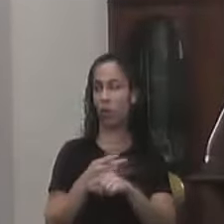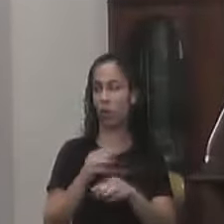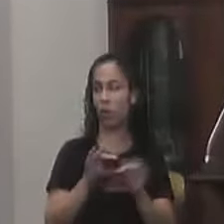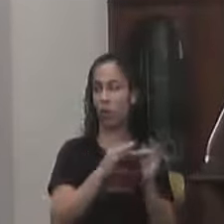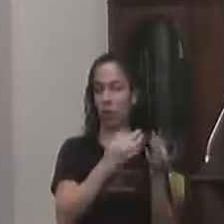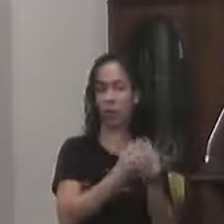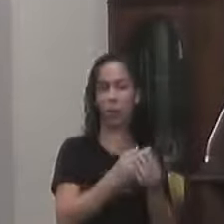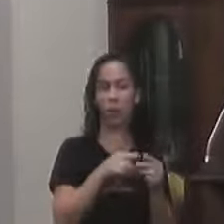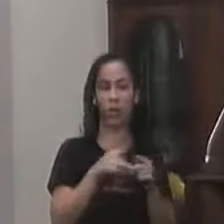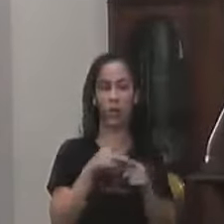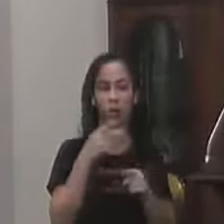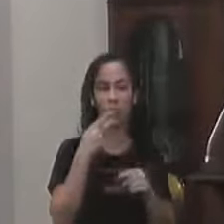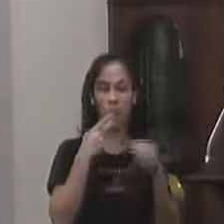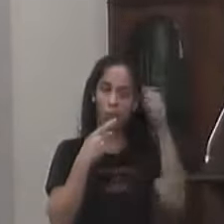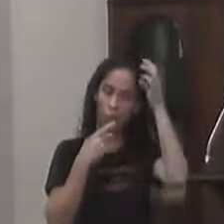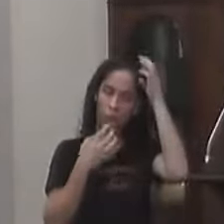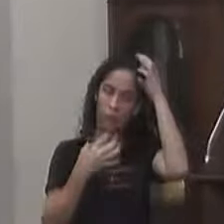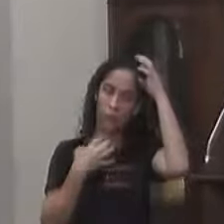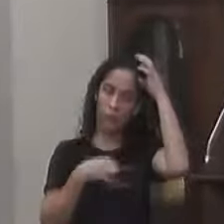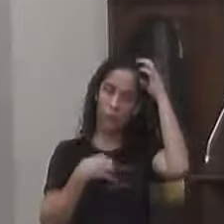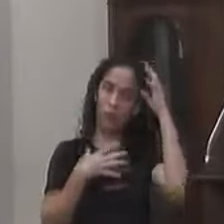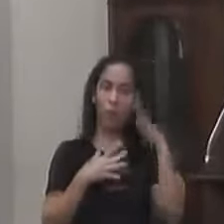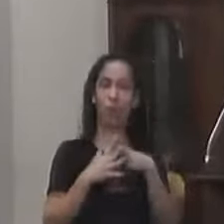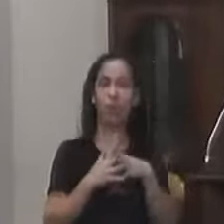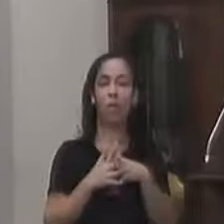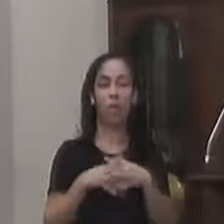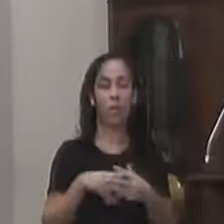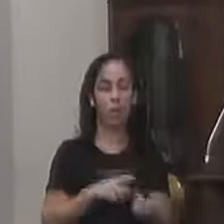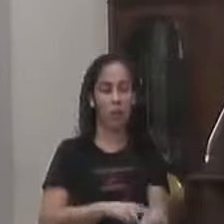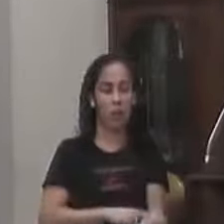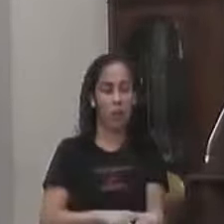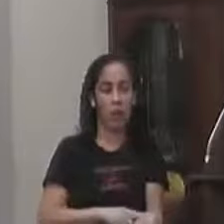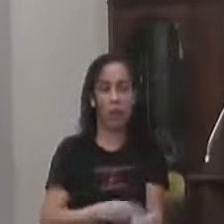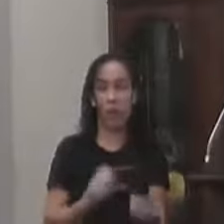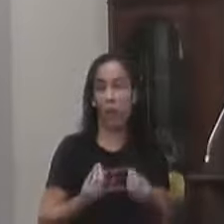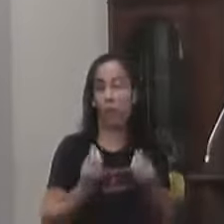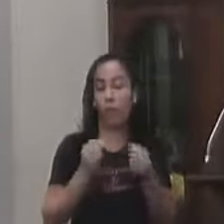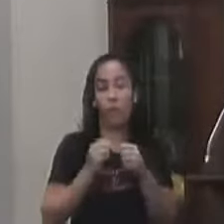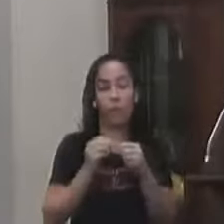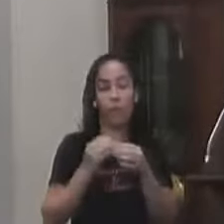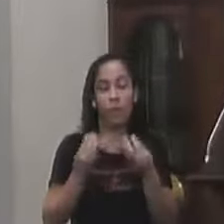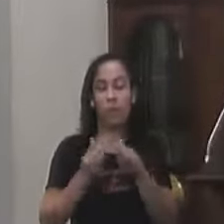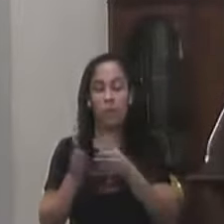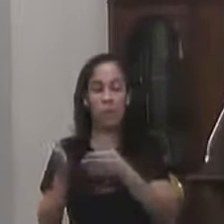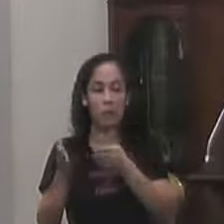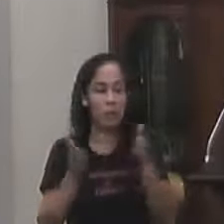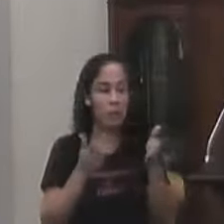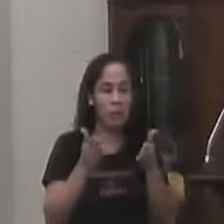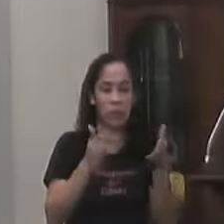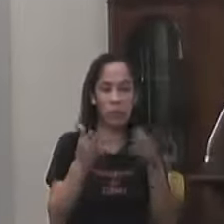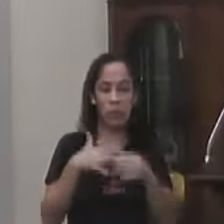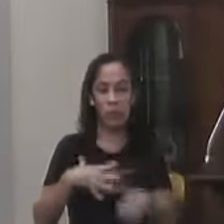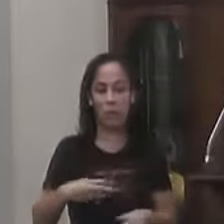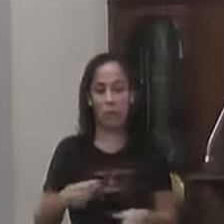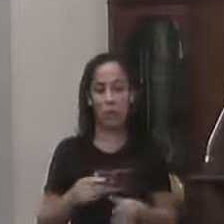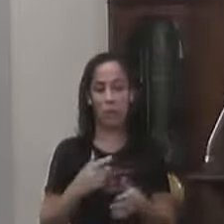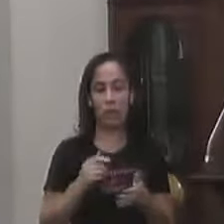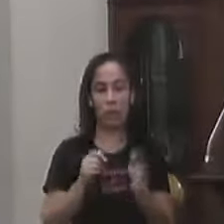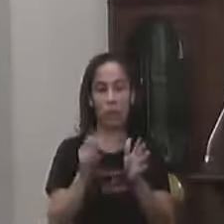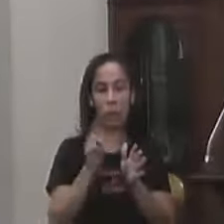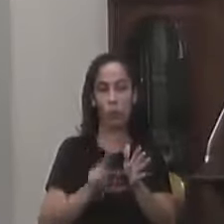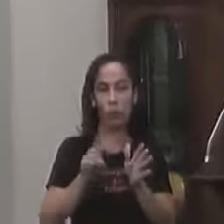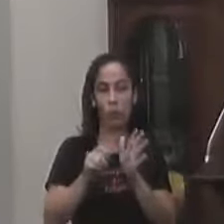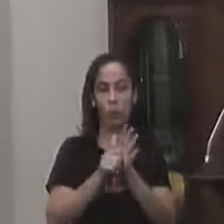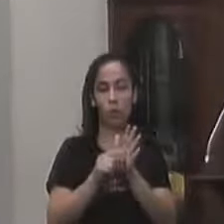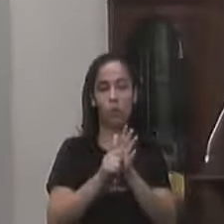famílias Em estado De desespero E não sabendo Onde encaminhar Os seus filhos Dependentes Químicos